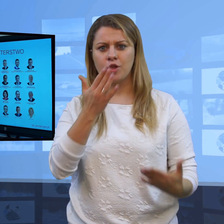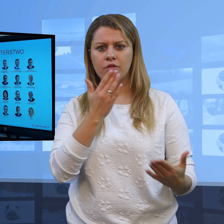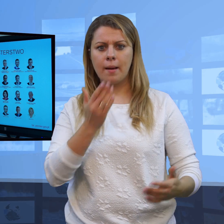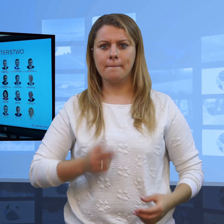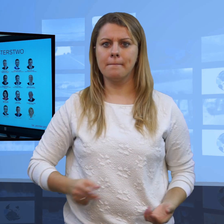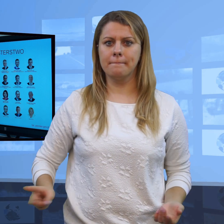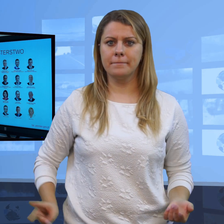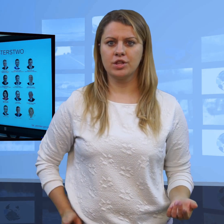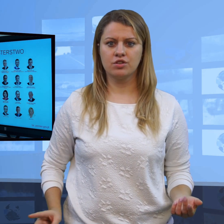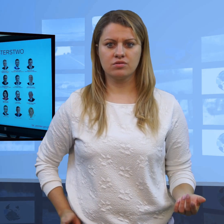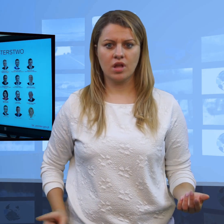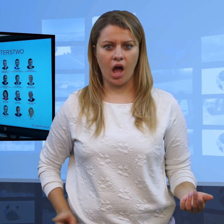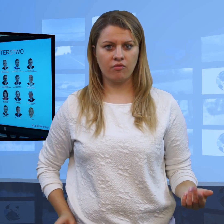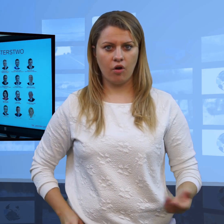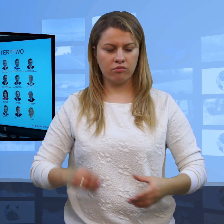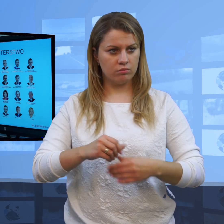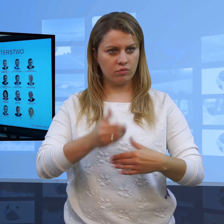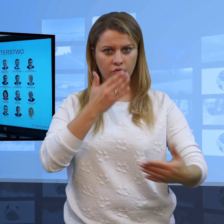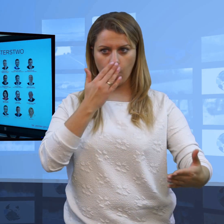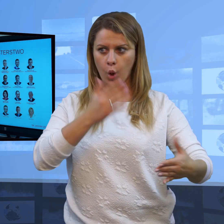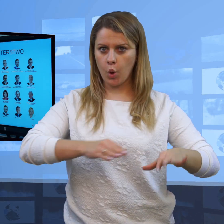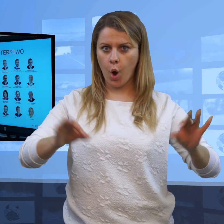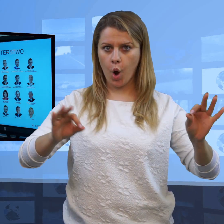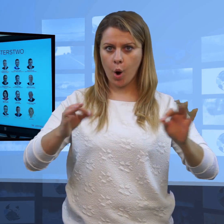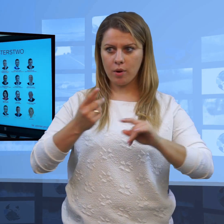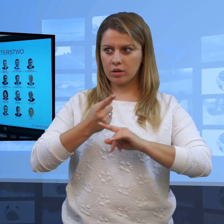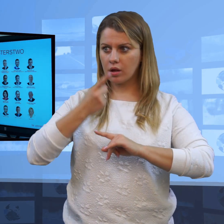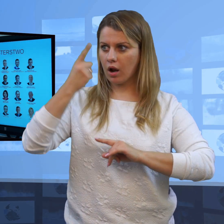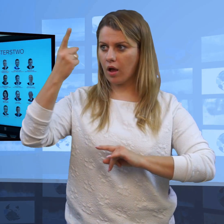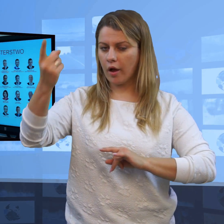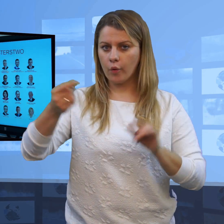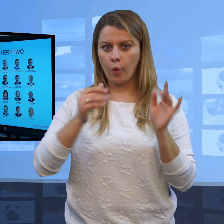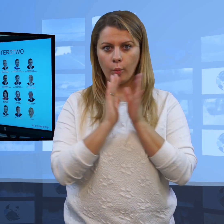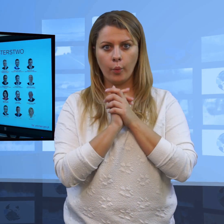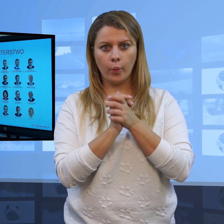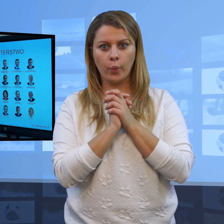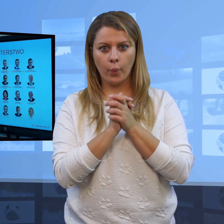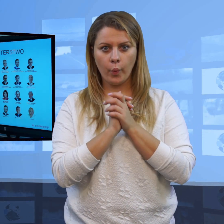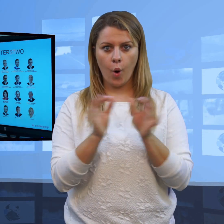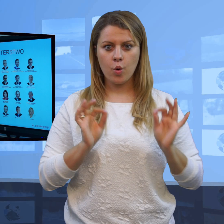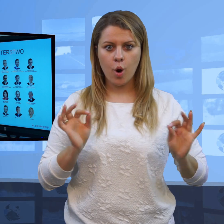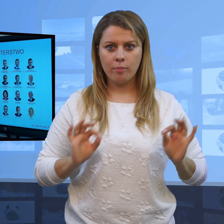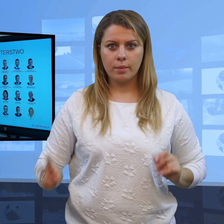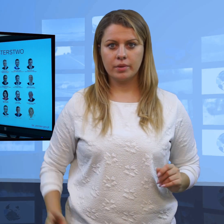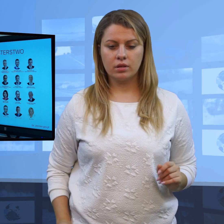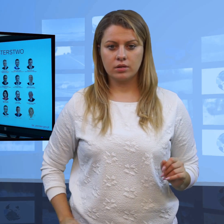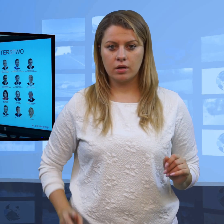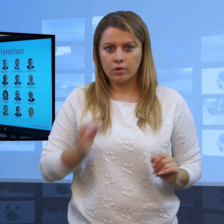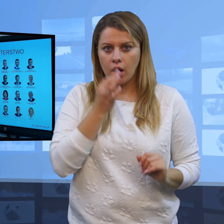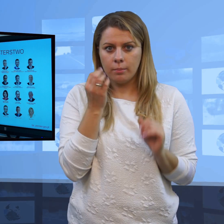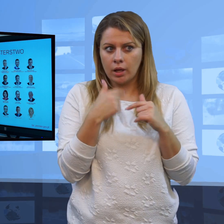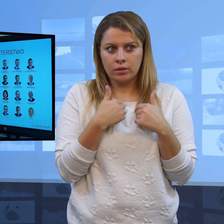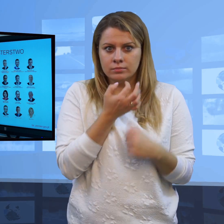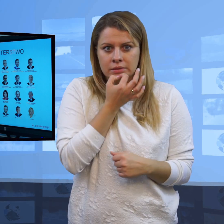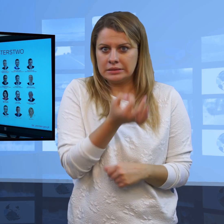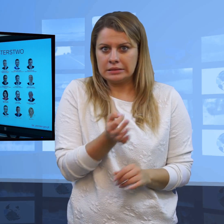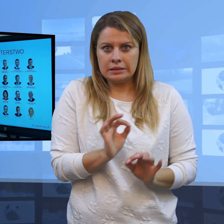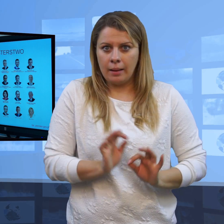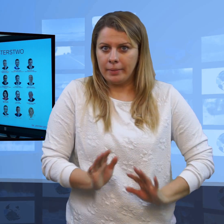Wydawałoby się, że ministerstwa to są takie bardzo odległe i abstrakcyjne twory, gdzie już